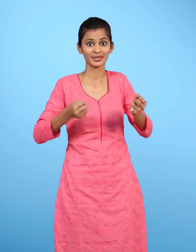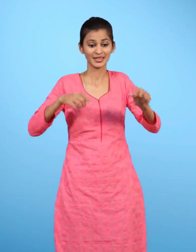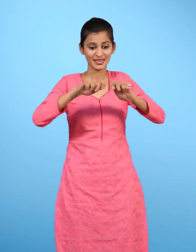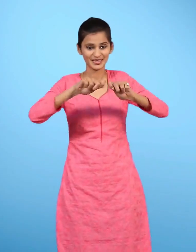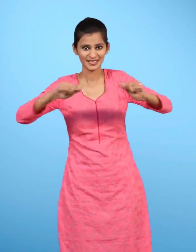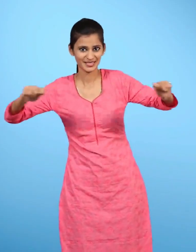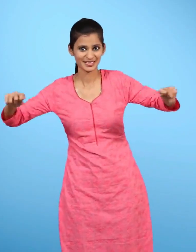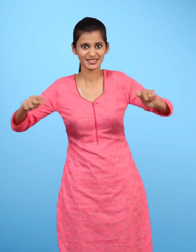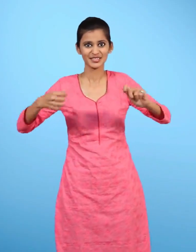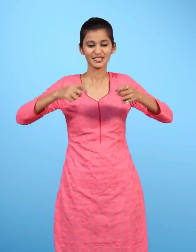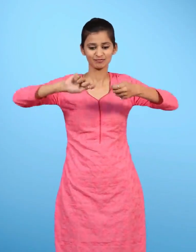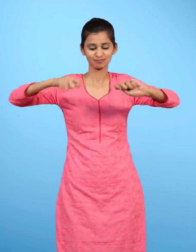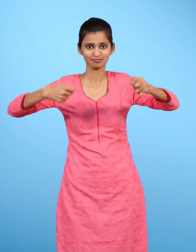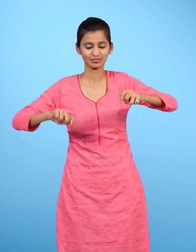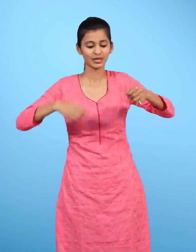बर्तन को रसी से बांद कर लटकाओ